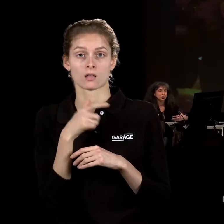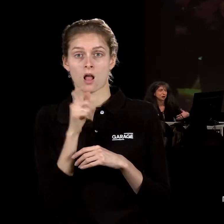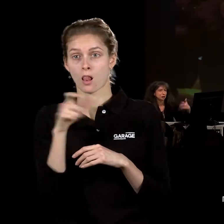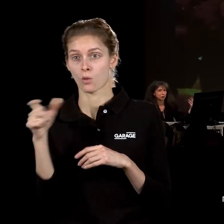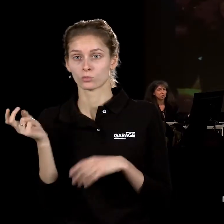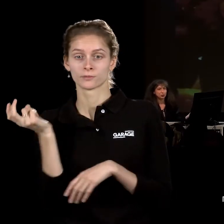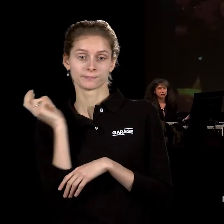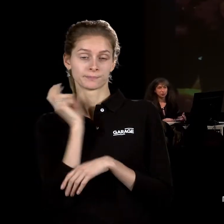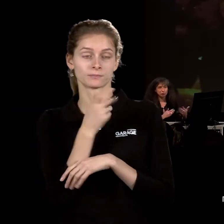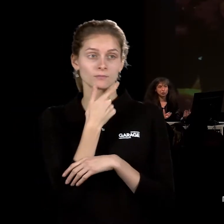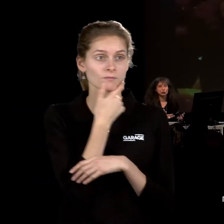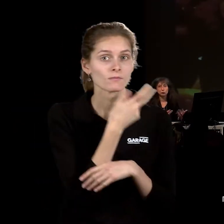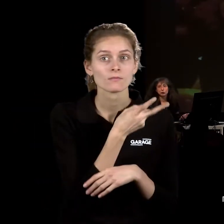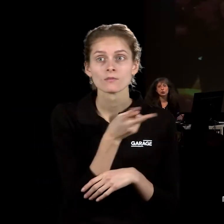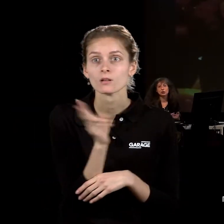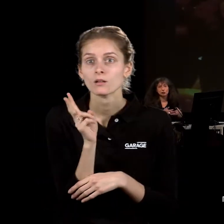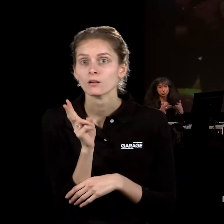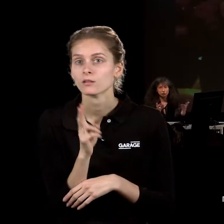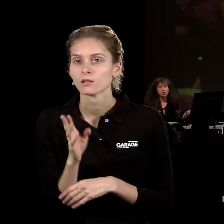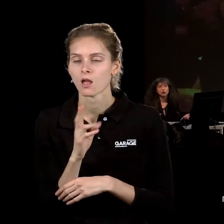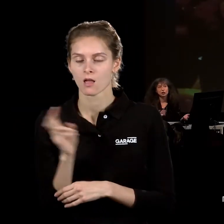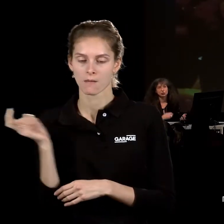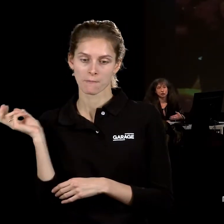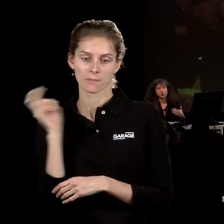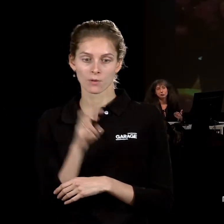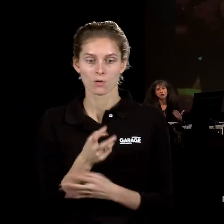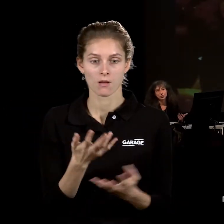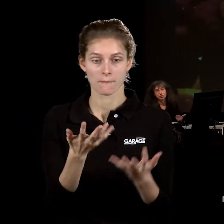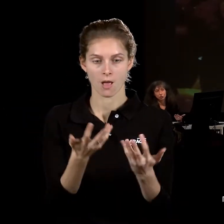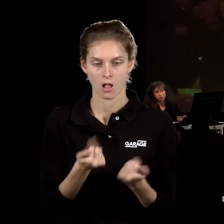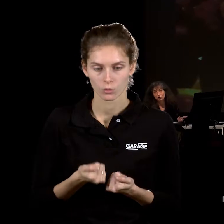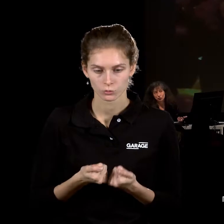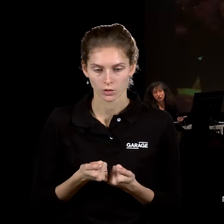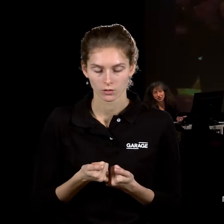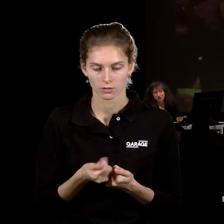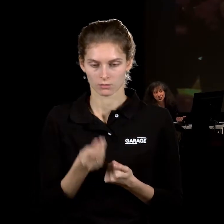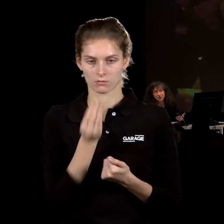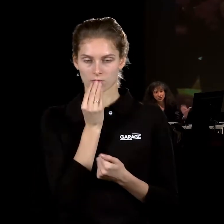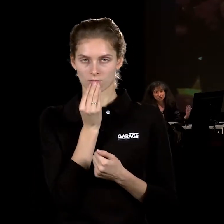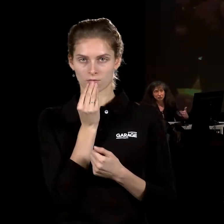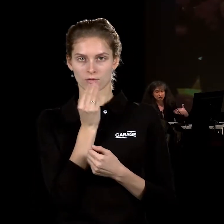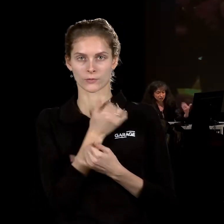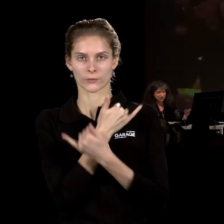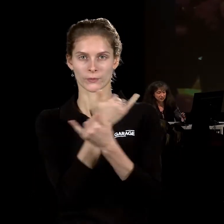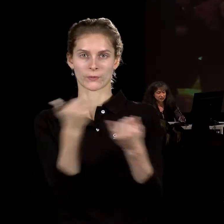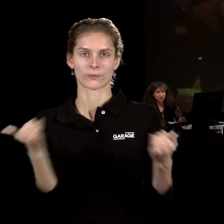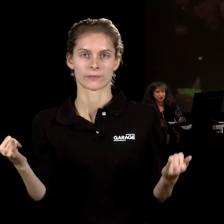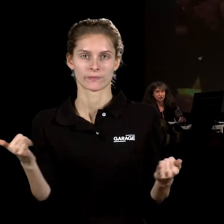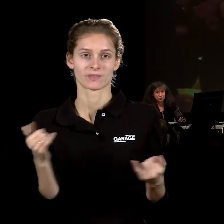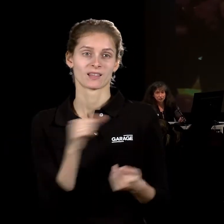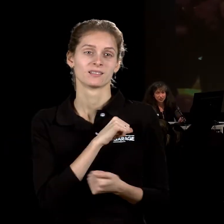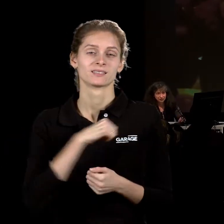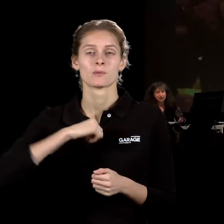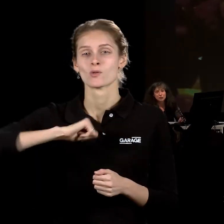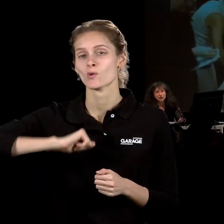того, чтобы прийти на что-то смотреть, приходит и получает угощение. То есть это самое френдли, что может быть. Это оказаться